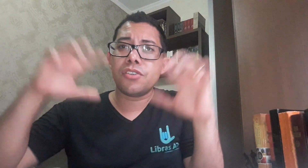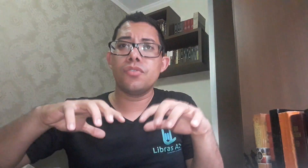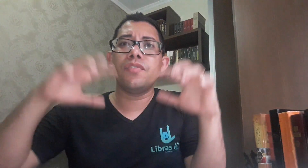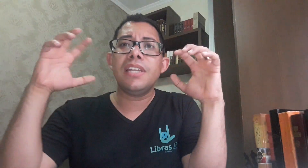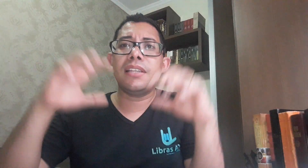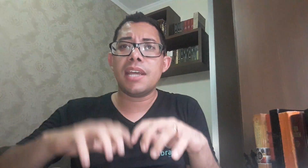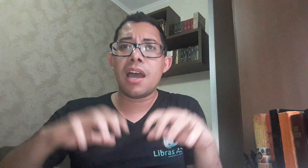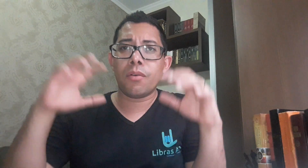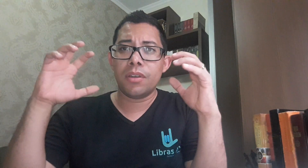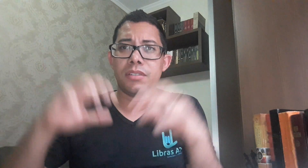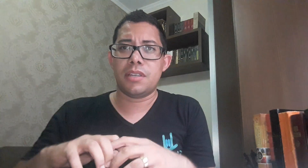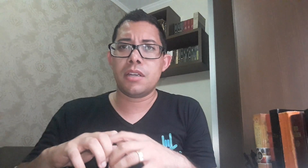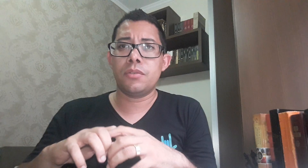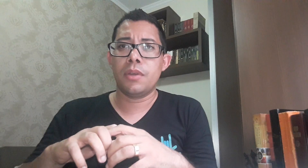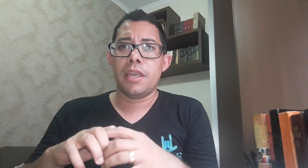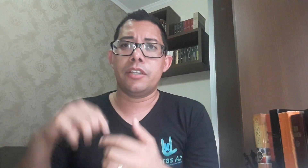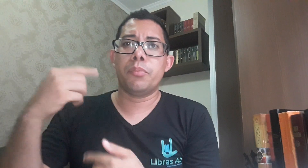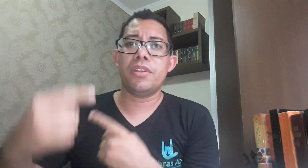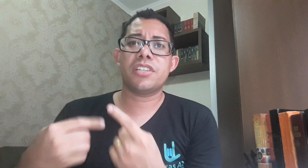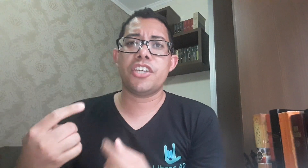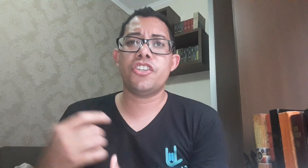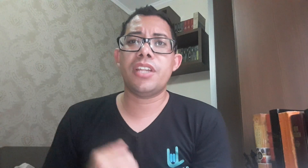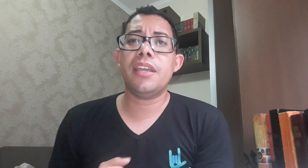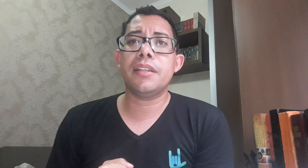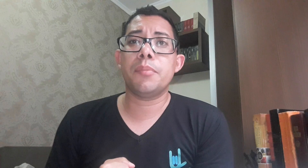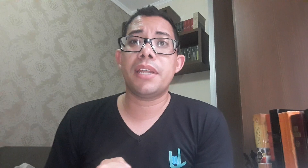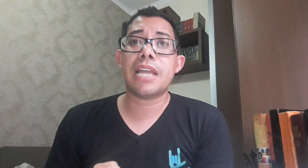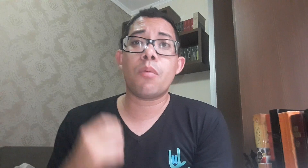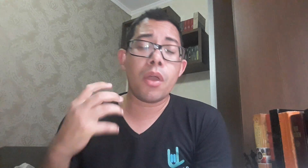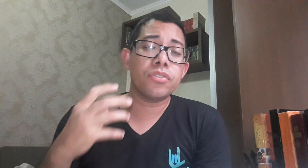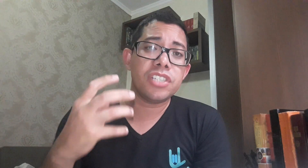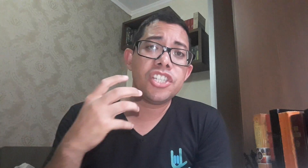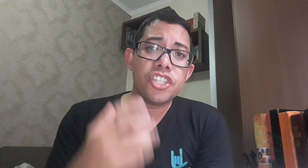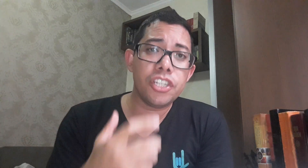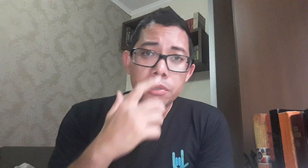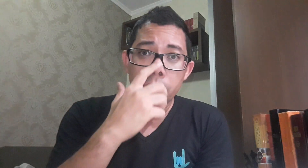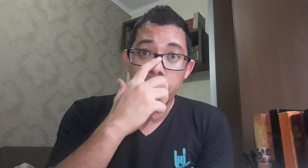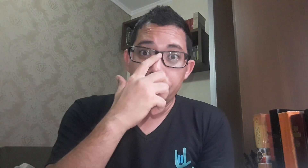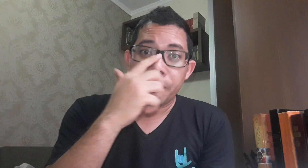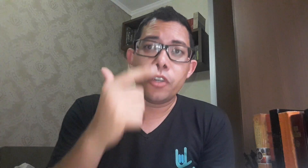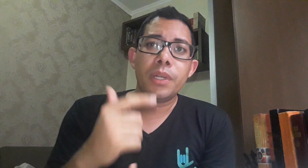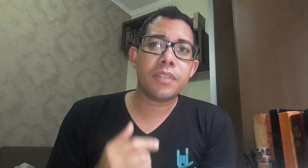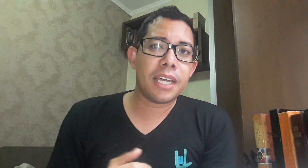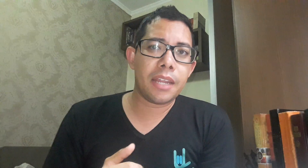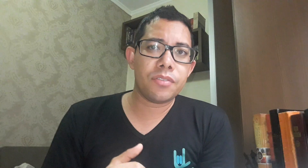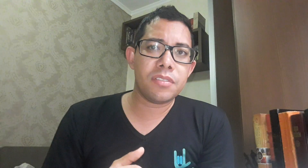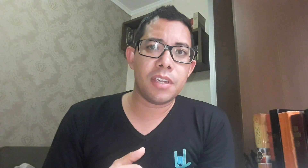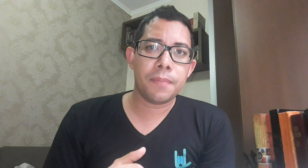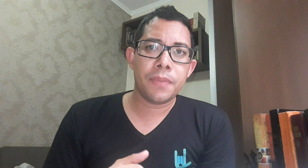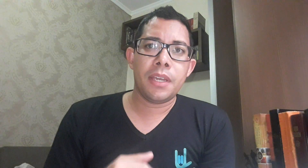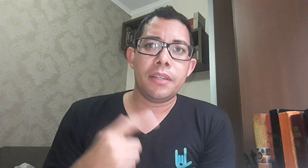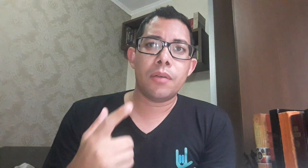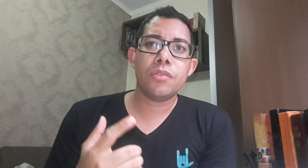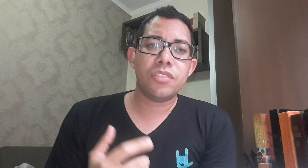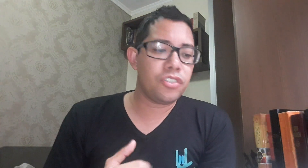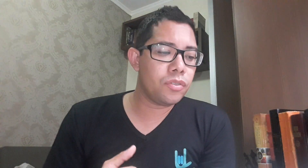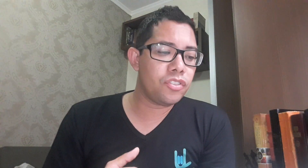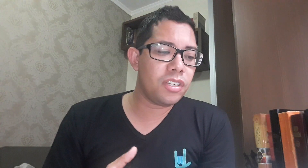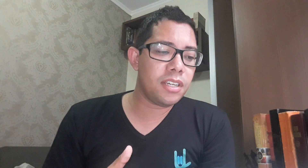chuva literal. Certo? Então por isso que a gente tem que interpretar qual é o sentido que o hino está querendo dizer. Então é o sentido de que